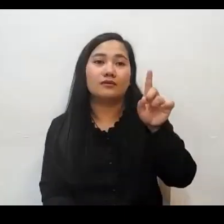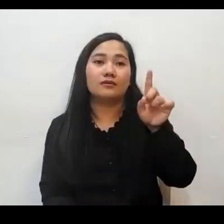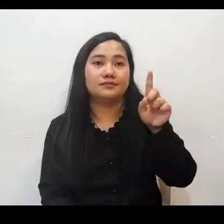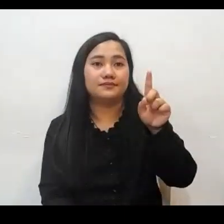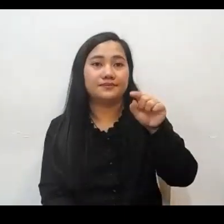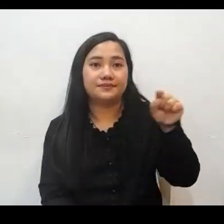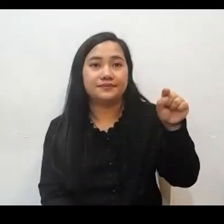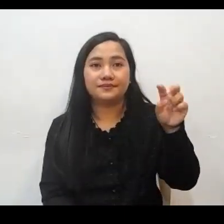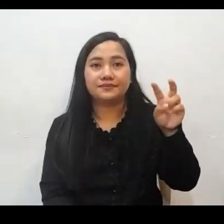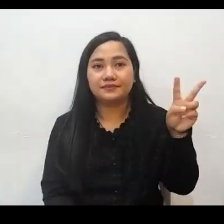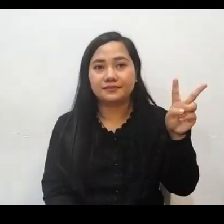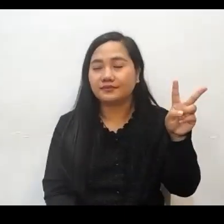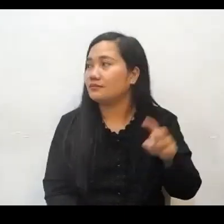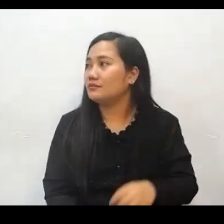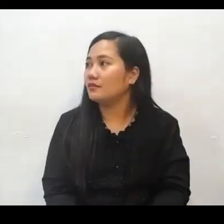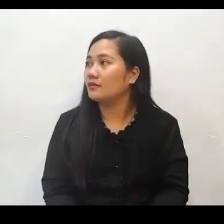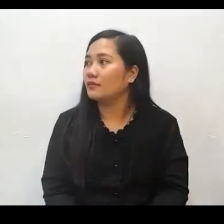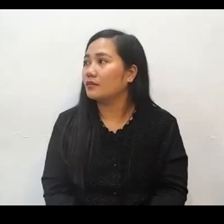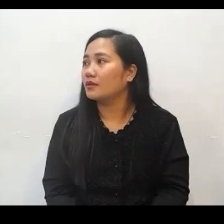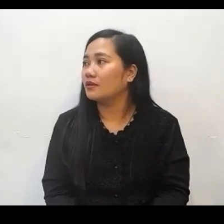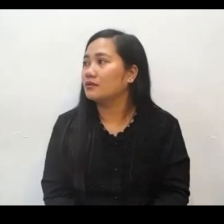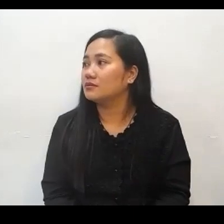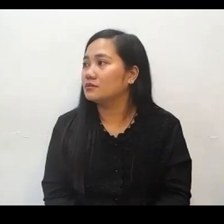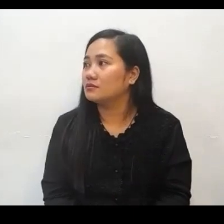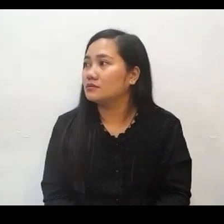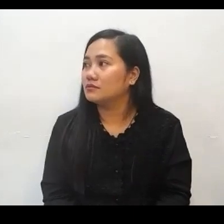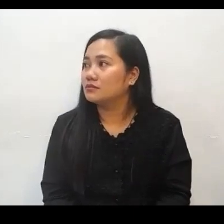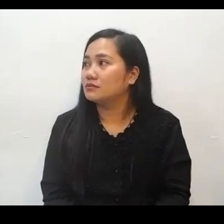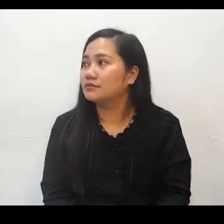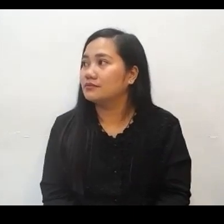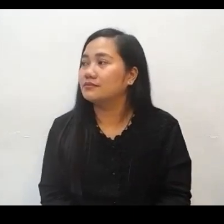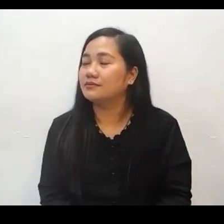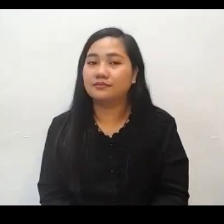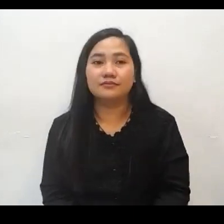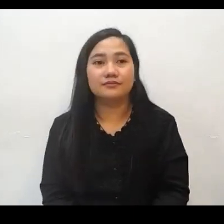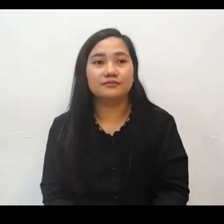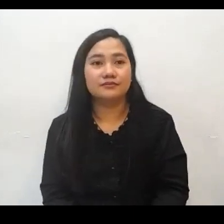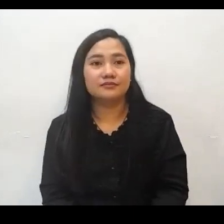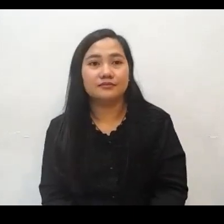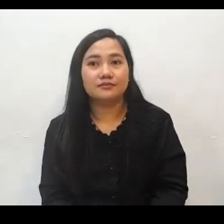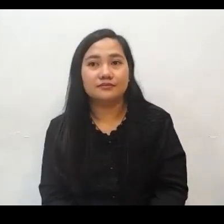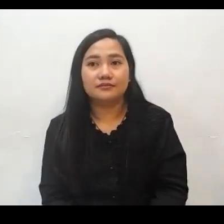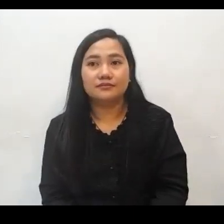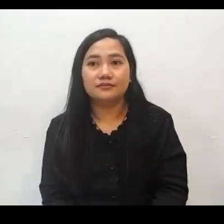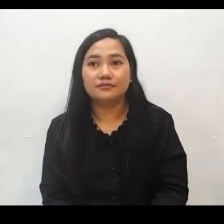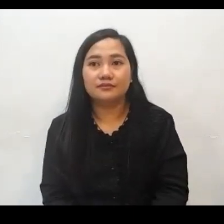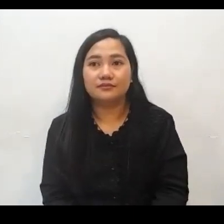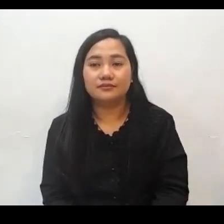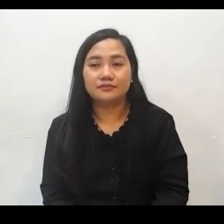Sa Genesis po kapitulo 6, versikulo 1 hanggang 2. Pasan po natin ng sabay-sabay, 3, 2, 1.